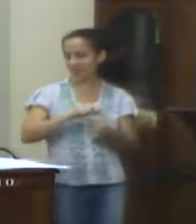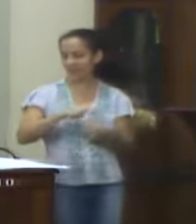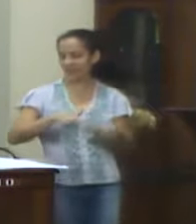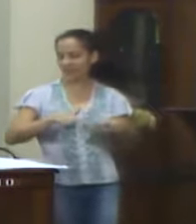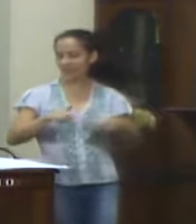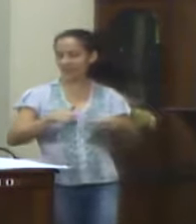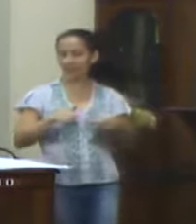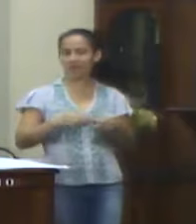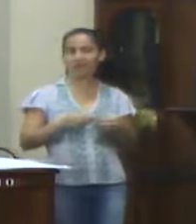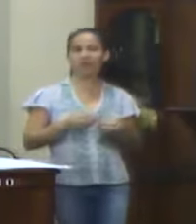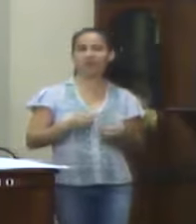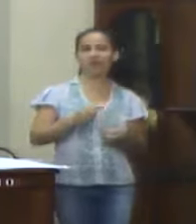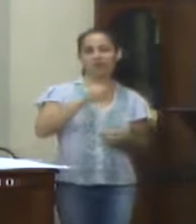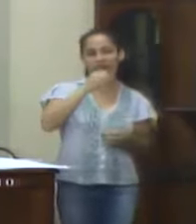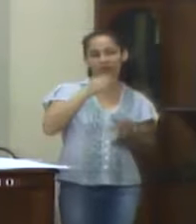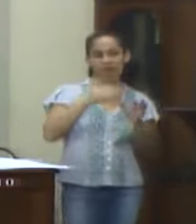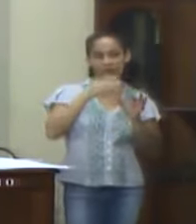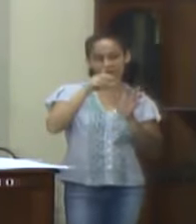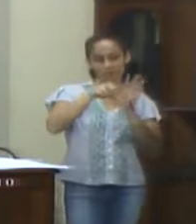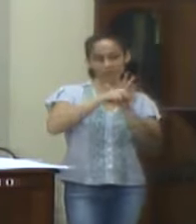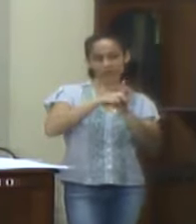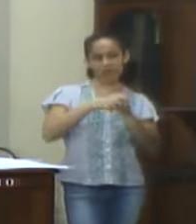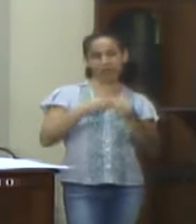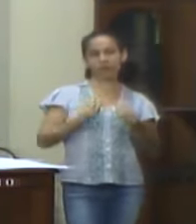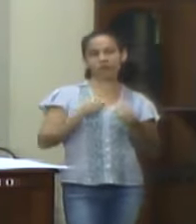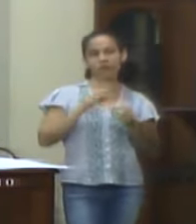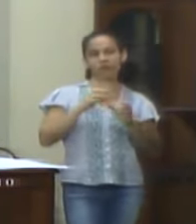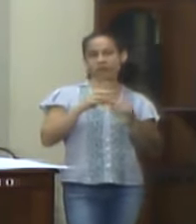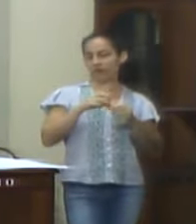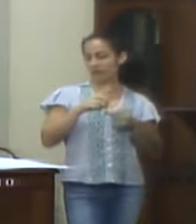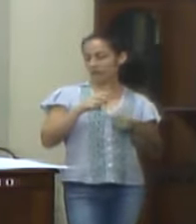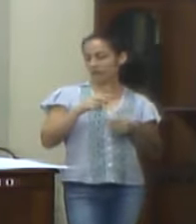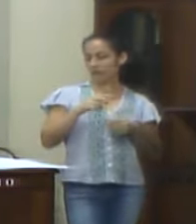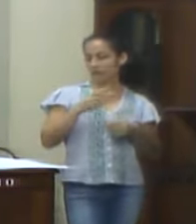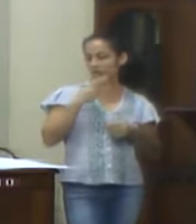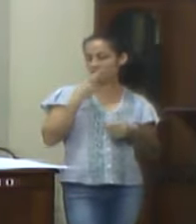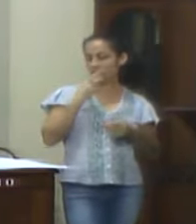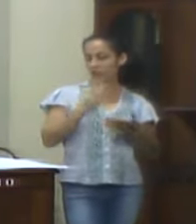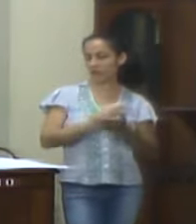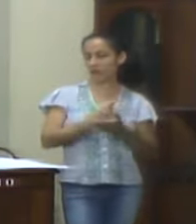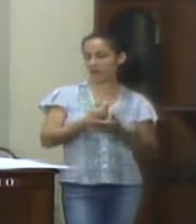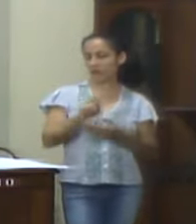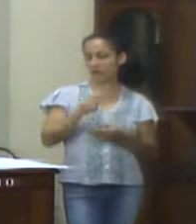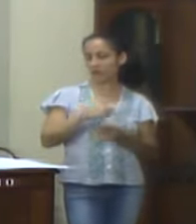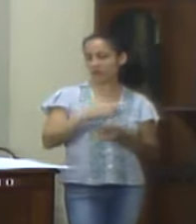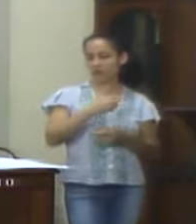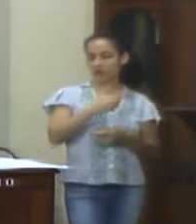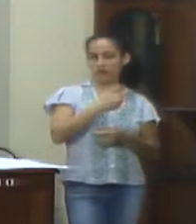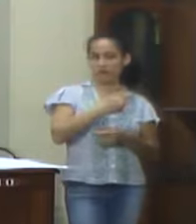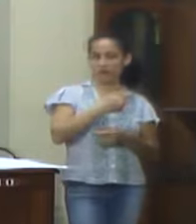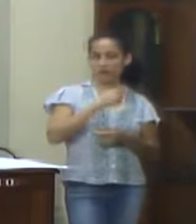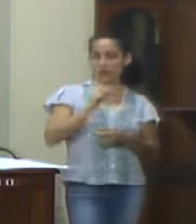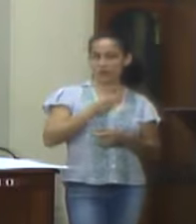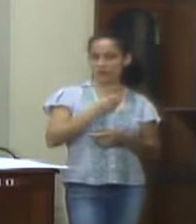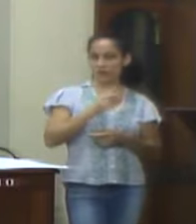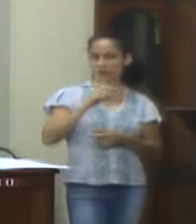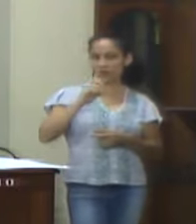trabalho do presente projeto de lei das diretrizes orçamentárias o seguinte item, cuja diferença de verba no valor de 7